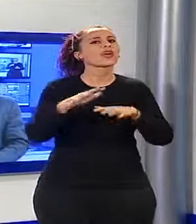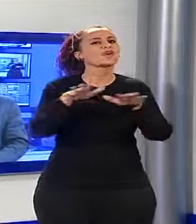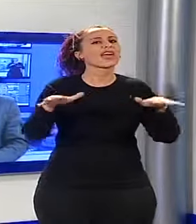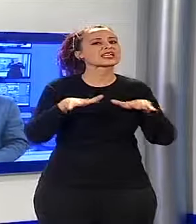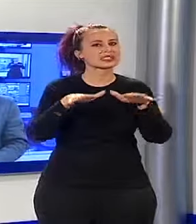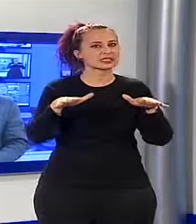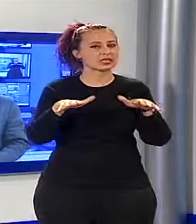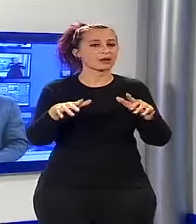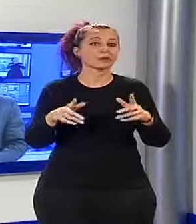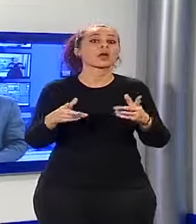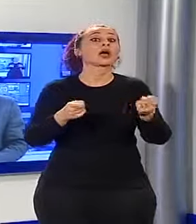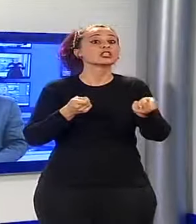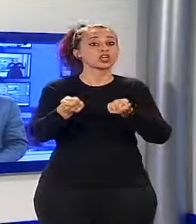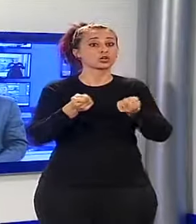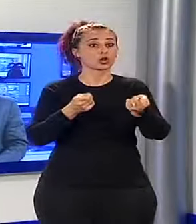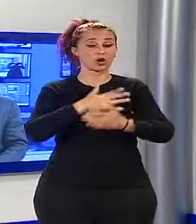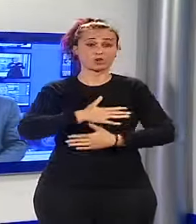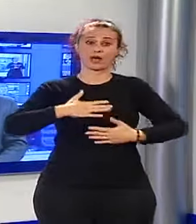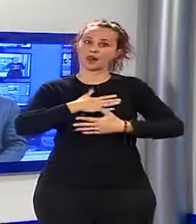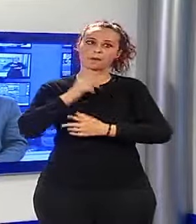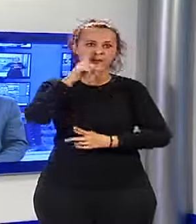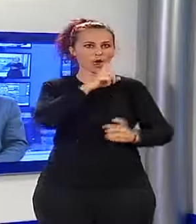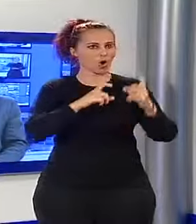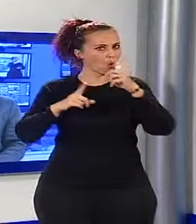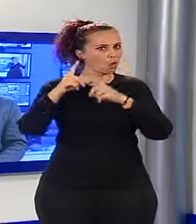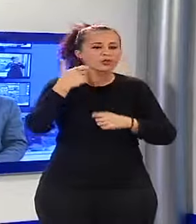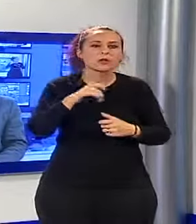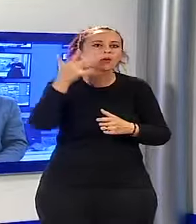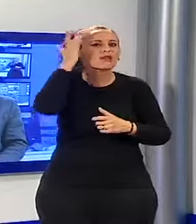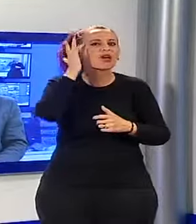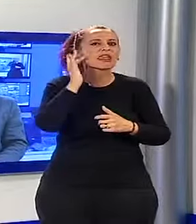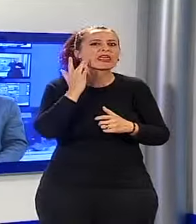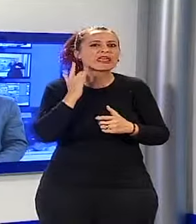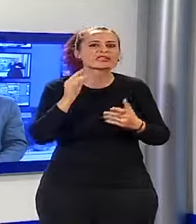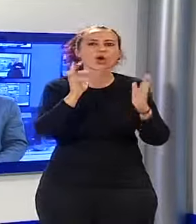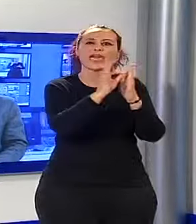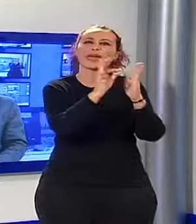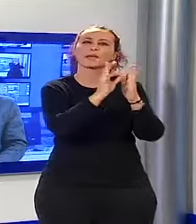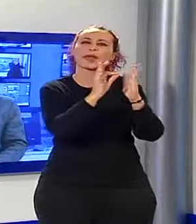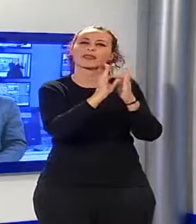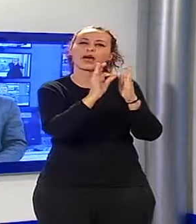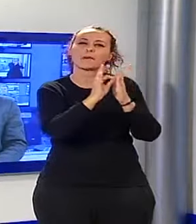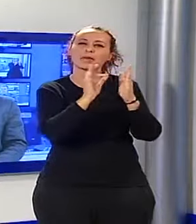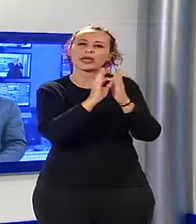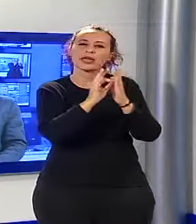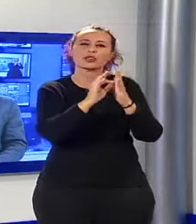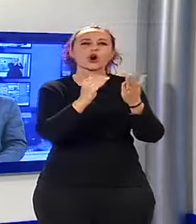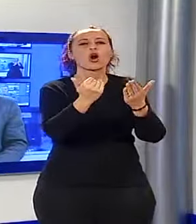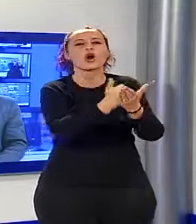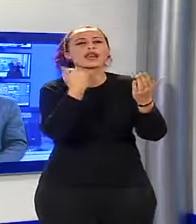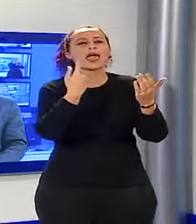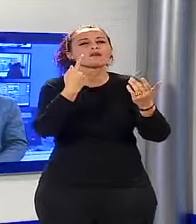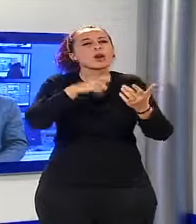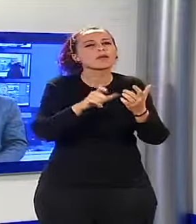preoccupazione tra i gestori degli stabilimenti balneari per il rischio di revoca dell'emendamento presentato dal governo per